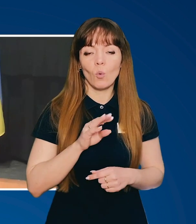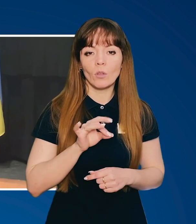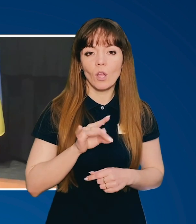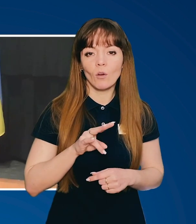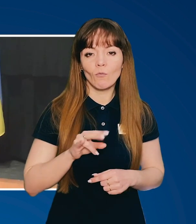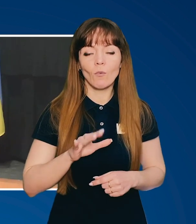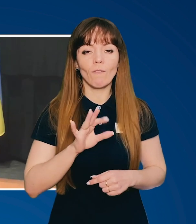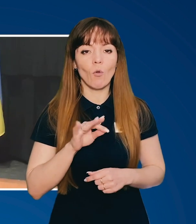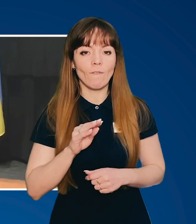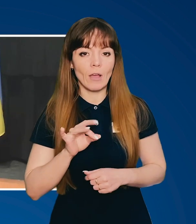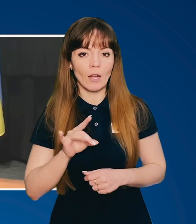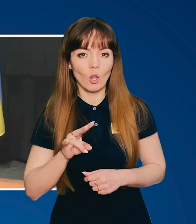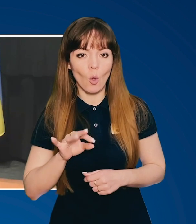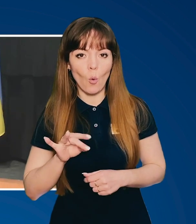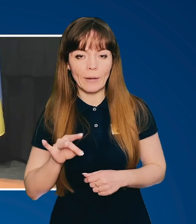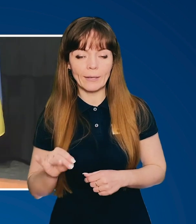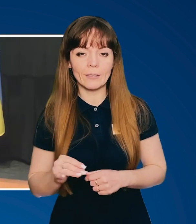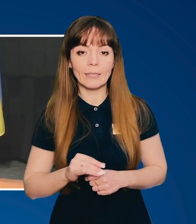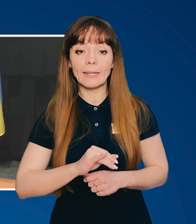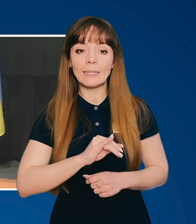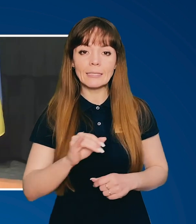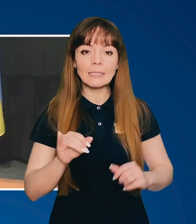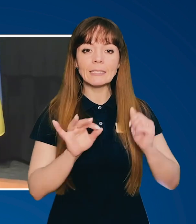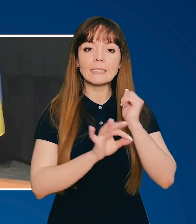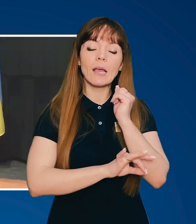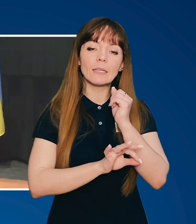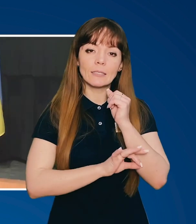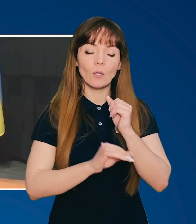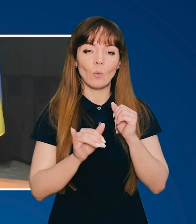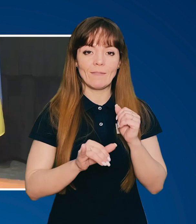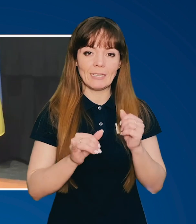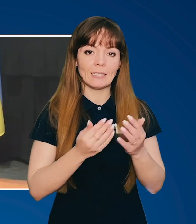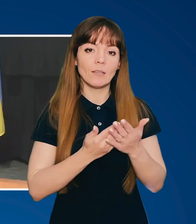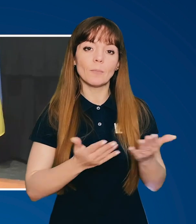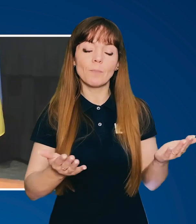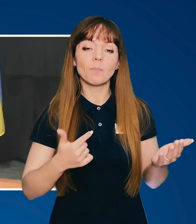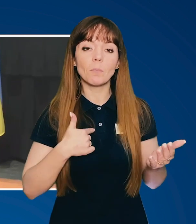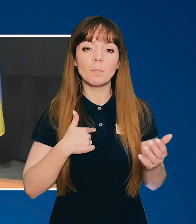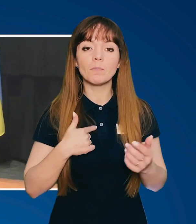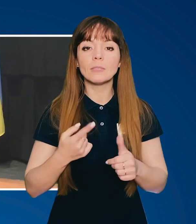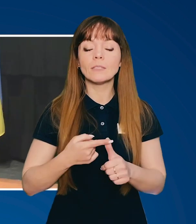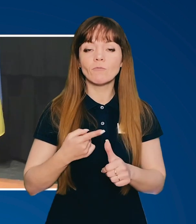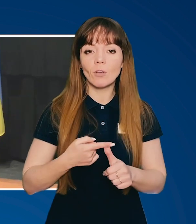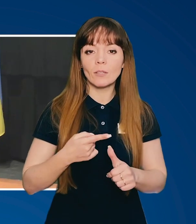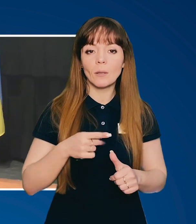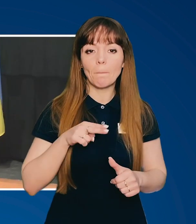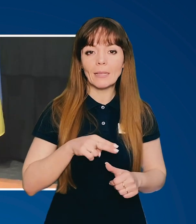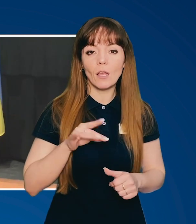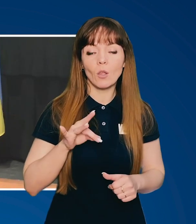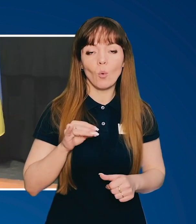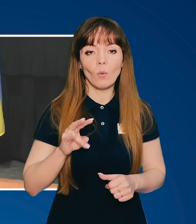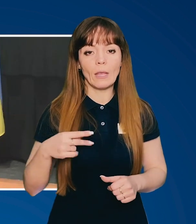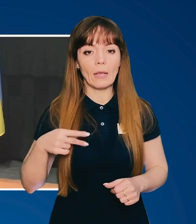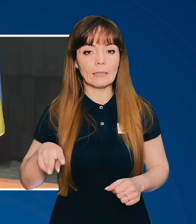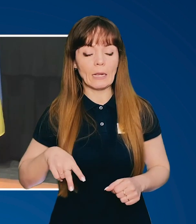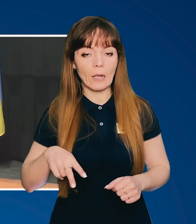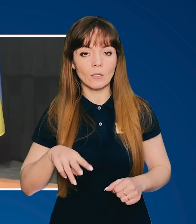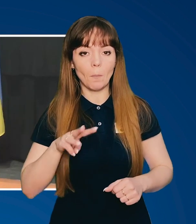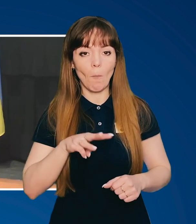Уотер-Лу, Волфер-Лорі і Західний університет. Мене звати Пітер Лоун, я директор Монт-Скул.